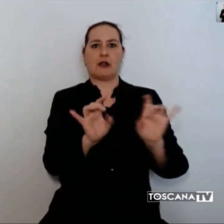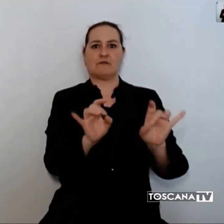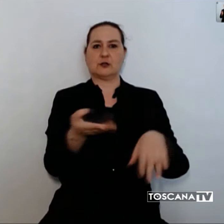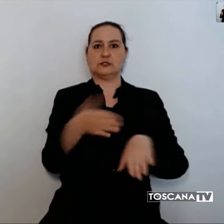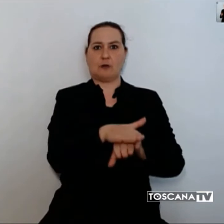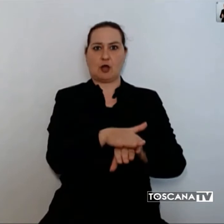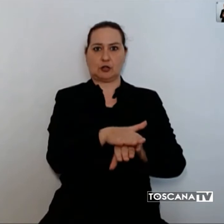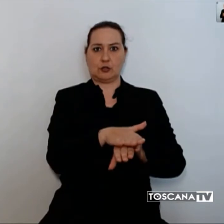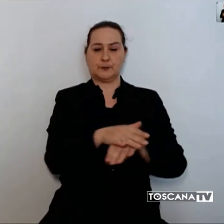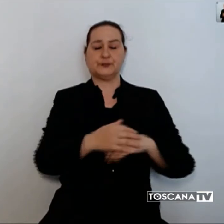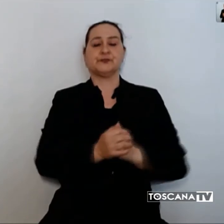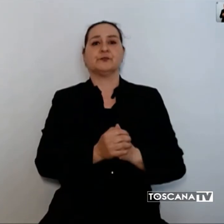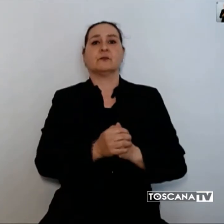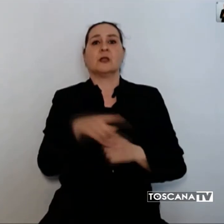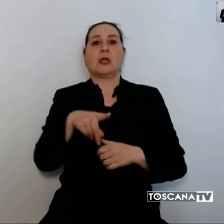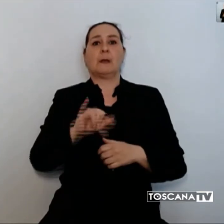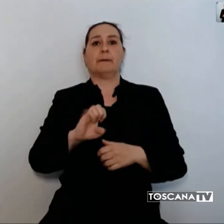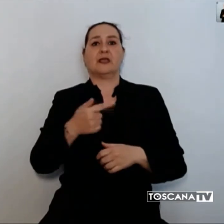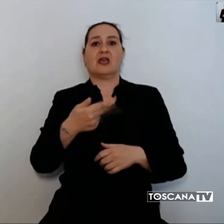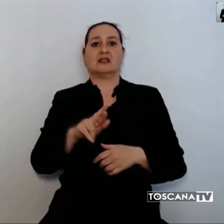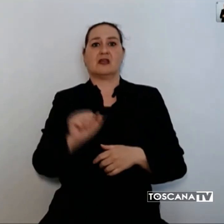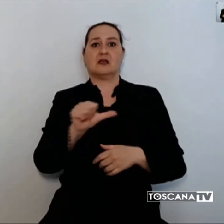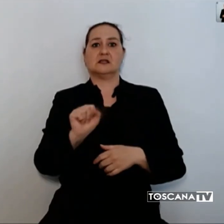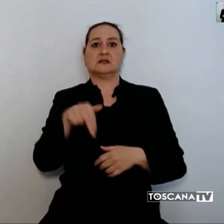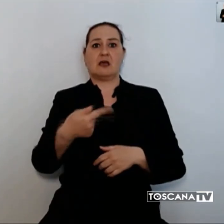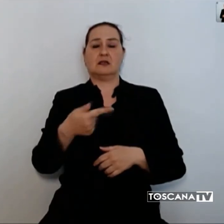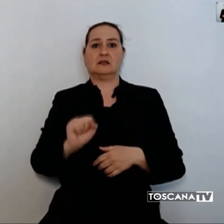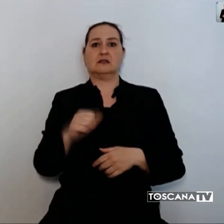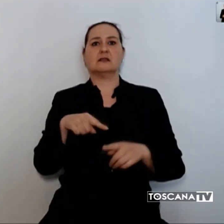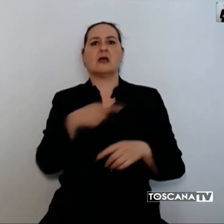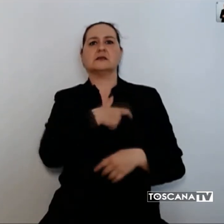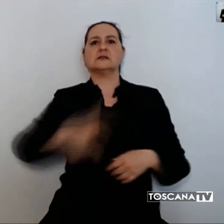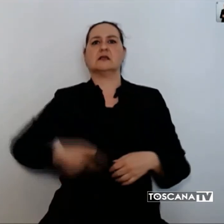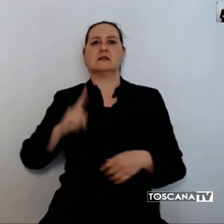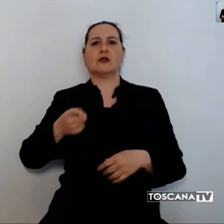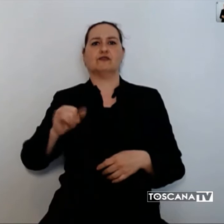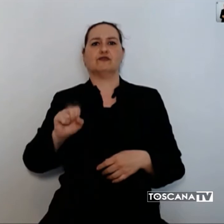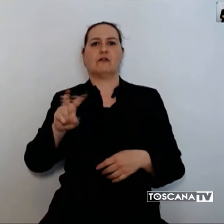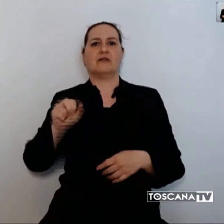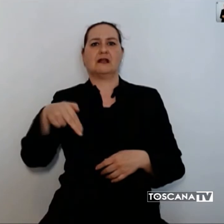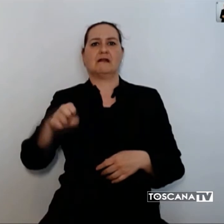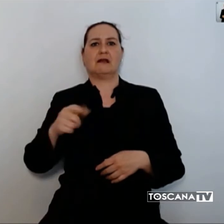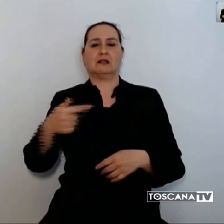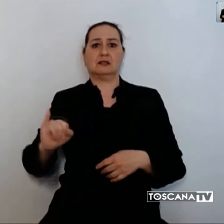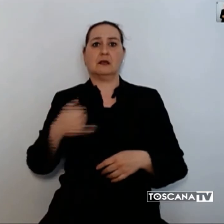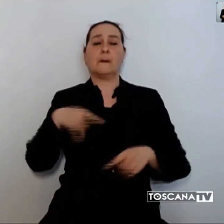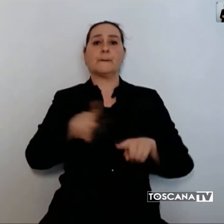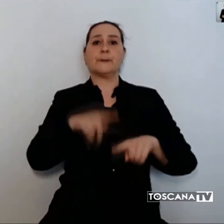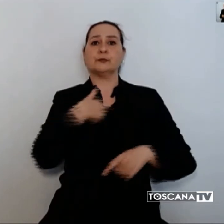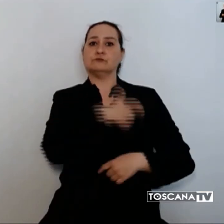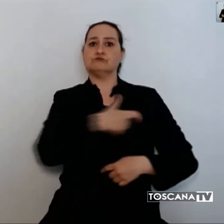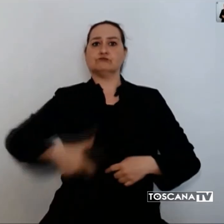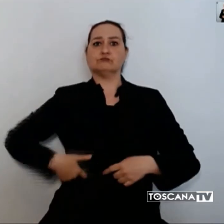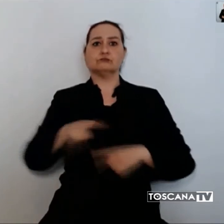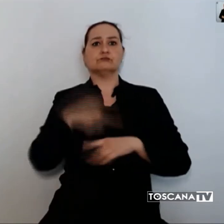il sindaco Alberto Stefano Giovannetti. Bandiere a mezz'asta e nastro nero alla Casina dei